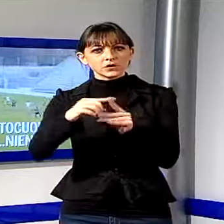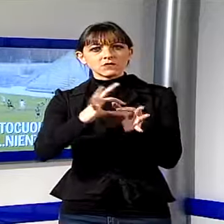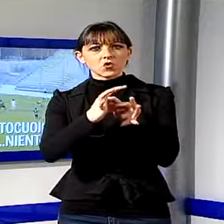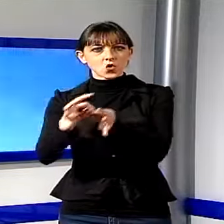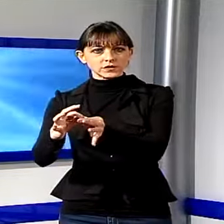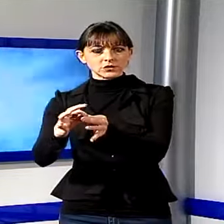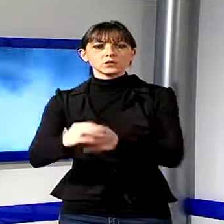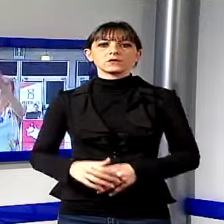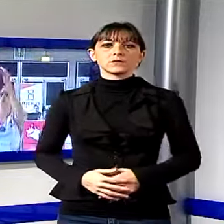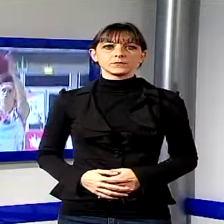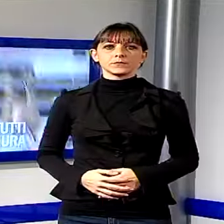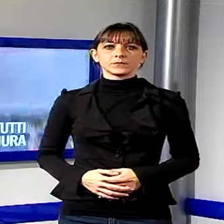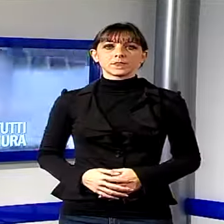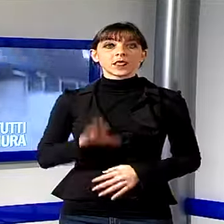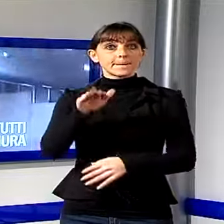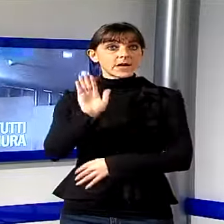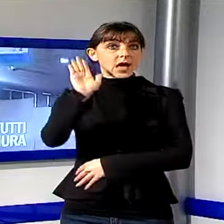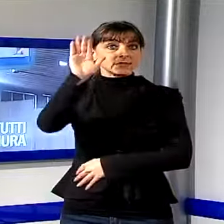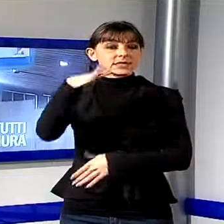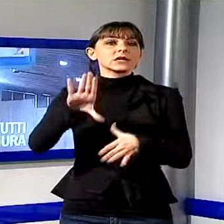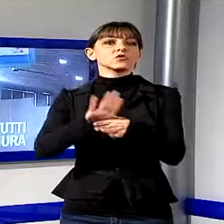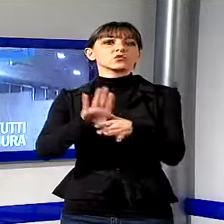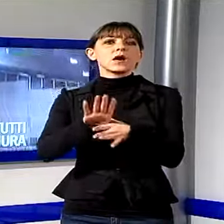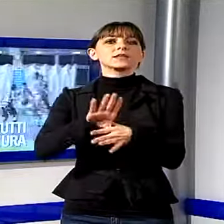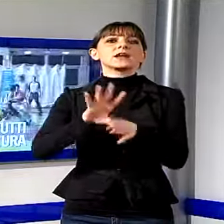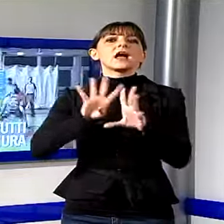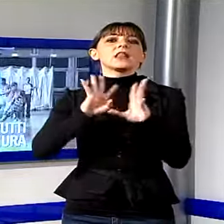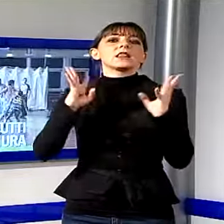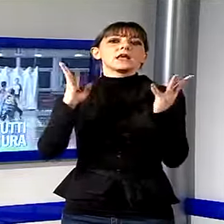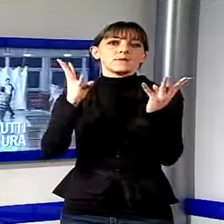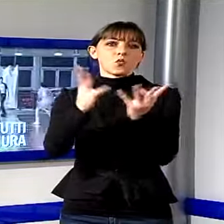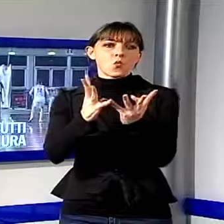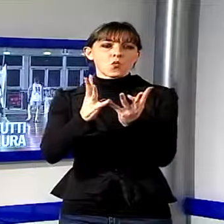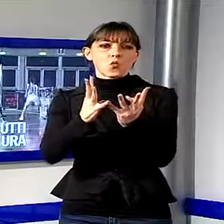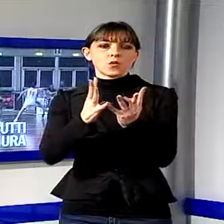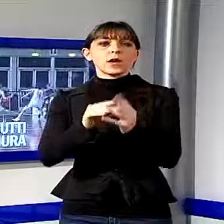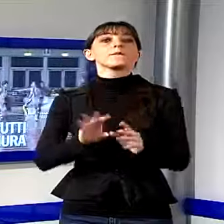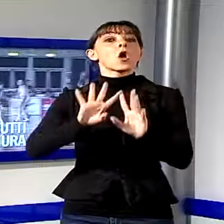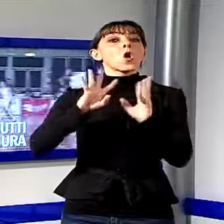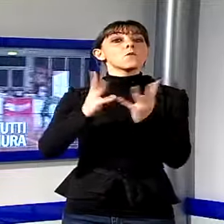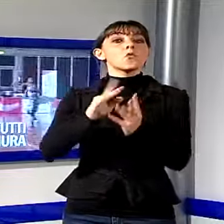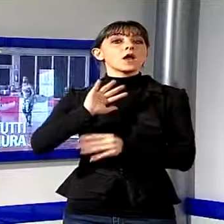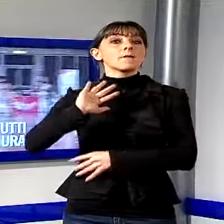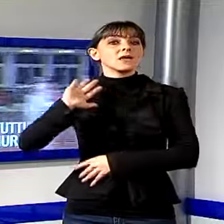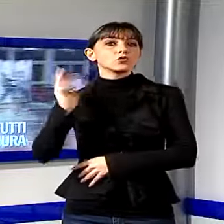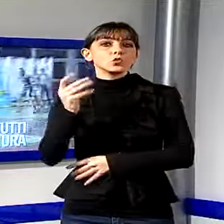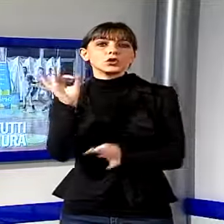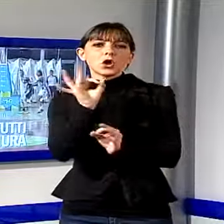Il basket, le mura per tutti, tutti per le mura. Gara delicatissima domani pomeriggio al Palatagliate per le